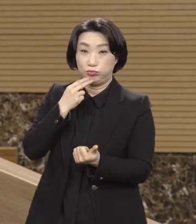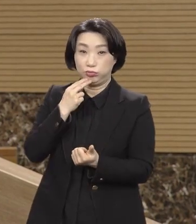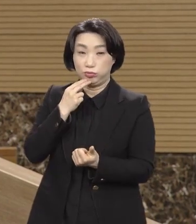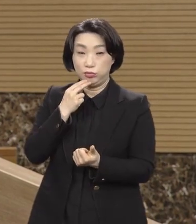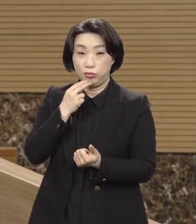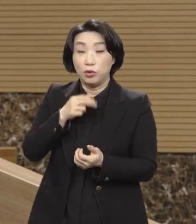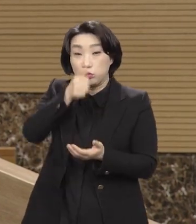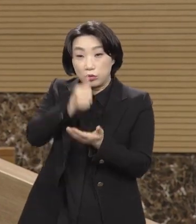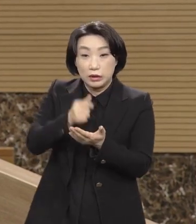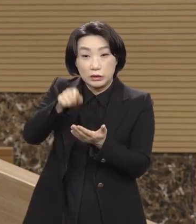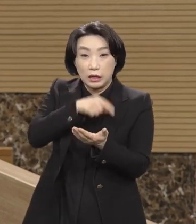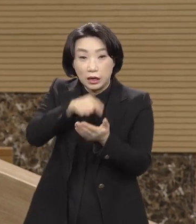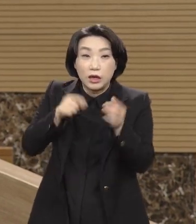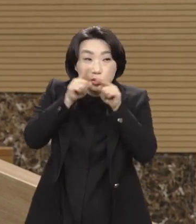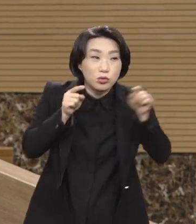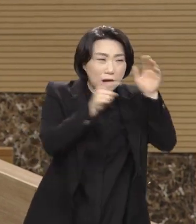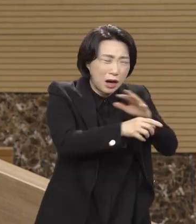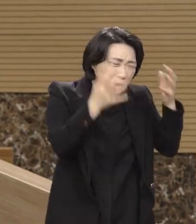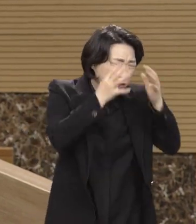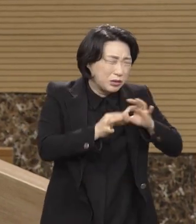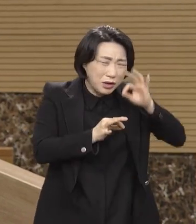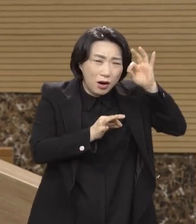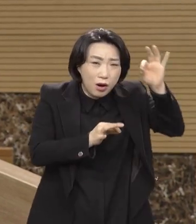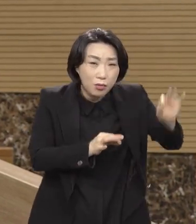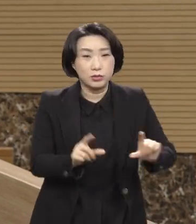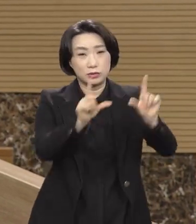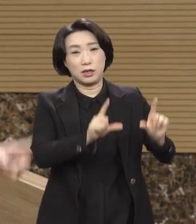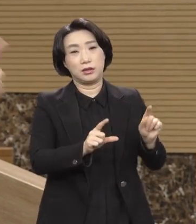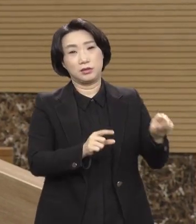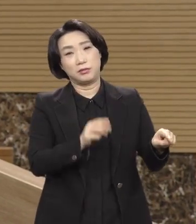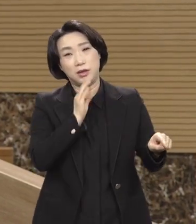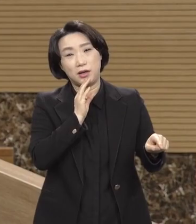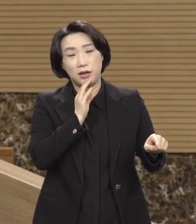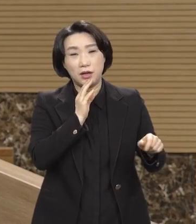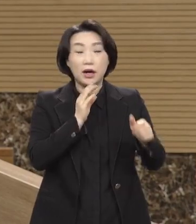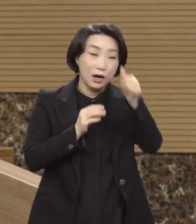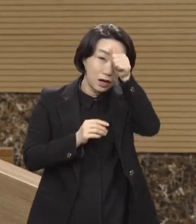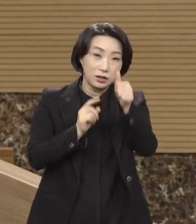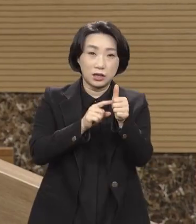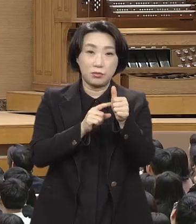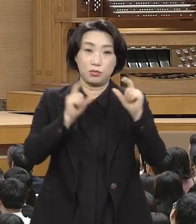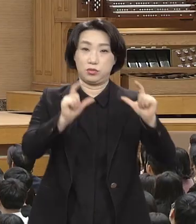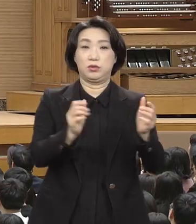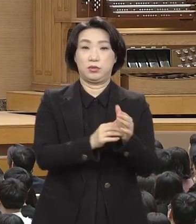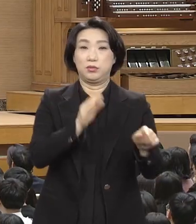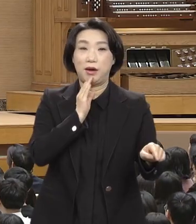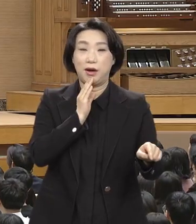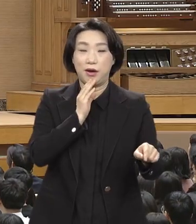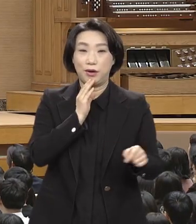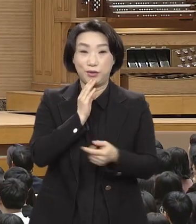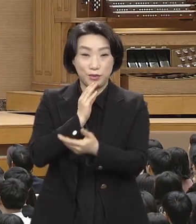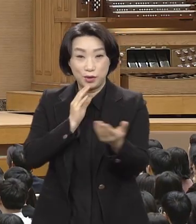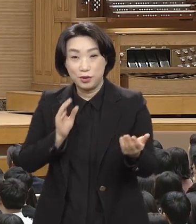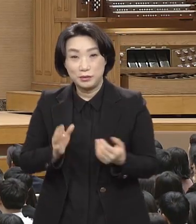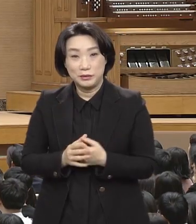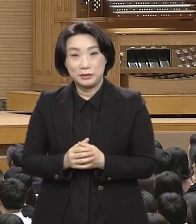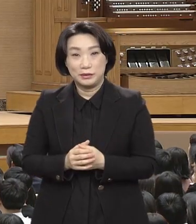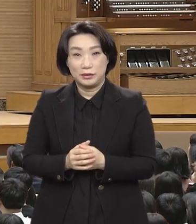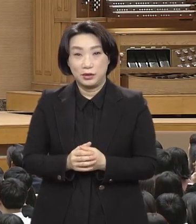죄값으로 지옥에서 영혼이 산다고는 아담에게 말했어. 그런데 그렇게 죄 아래에서